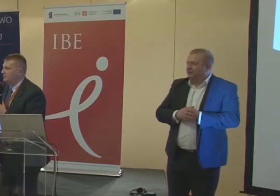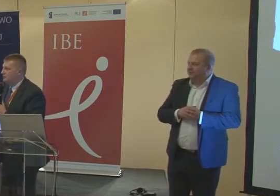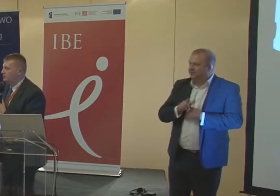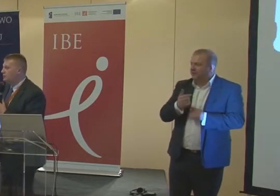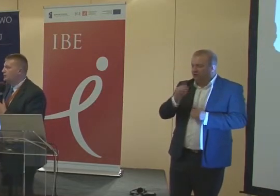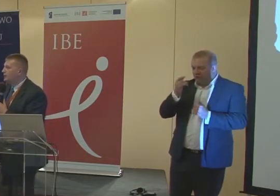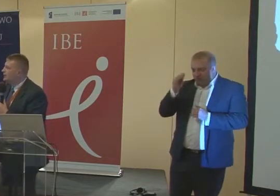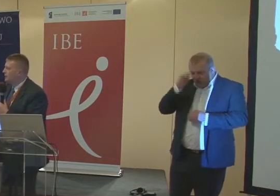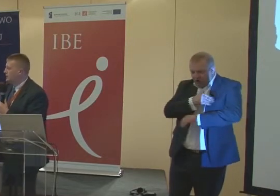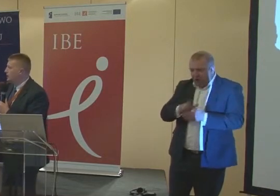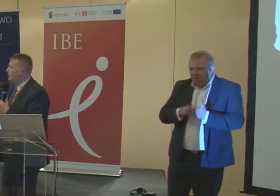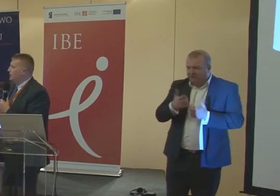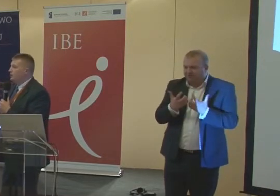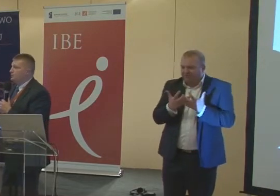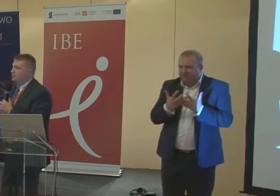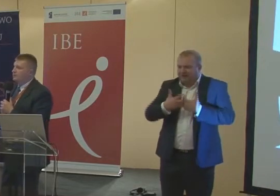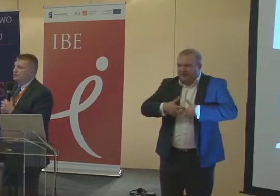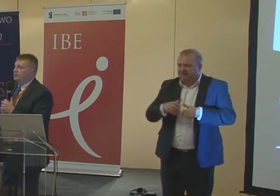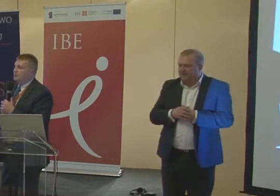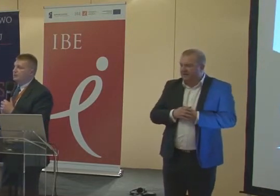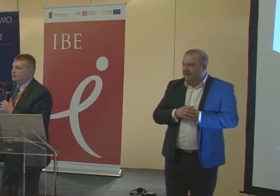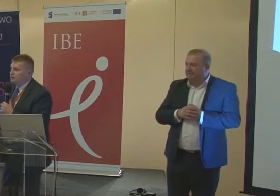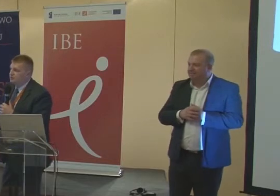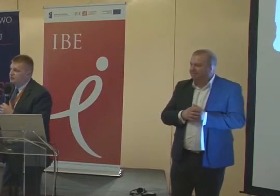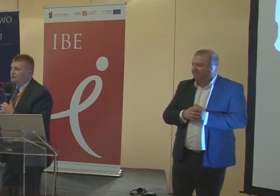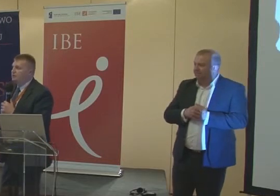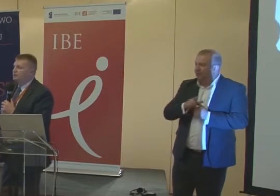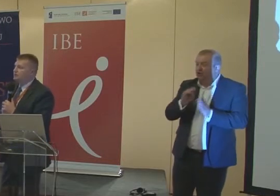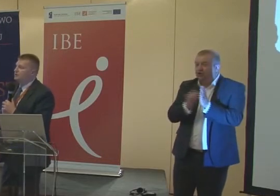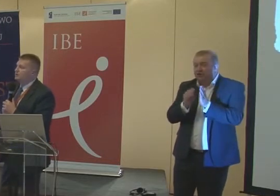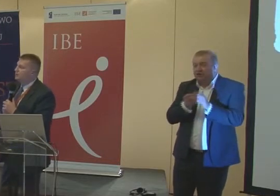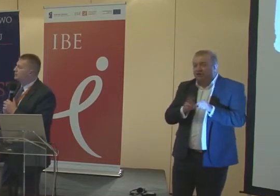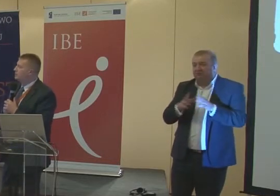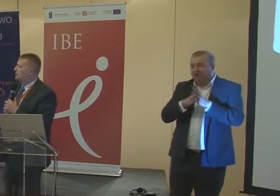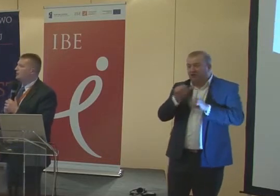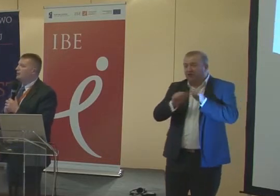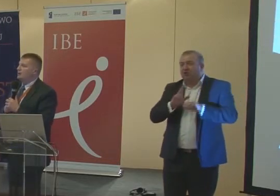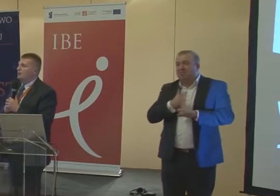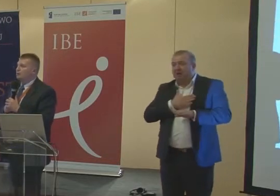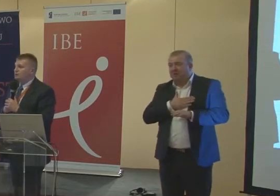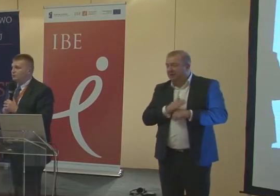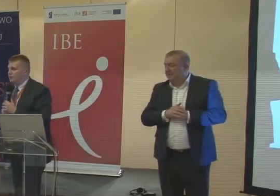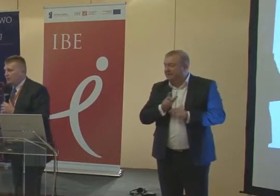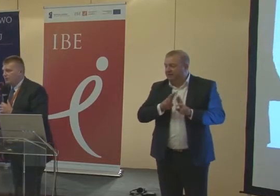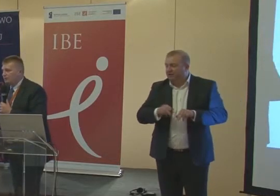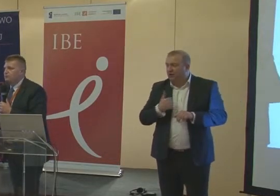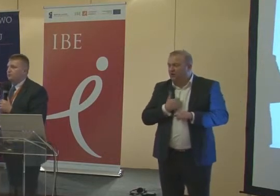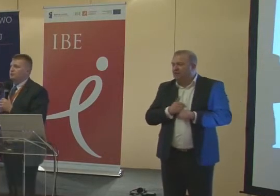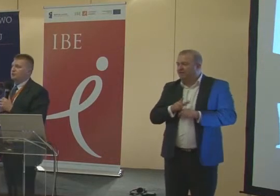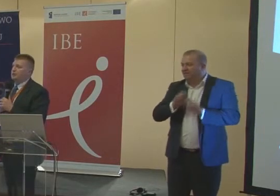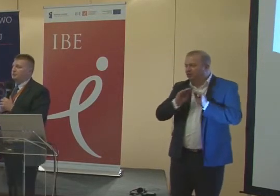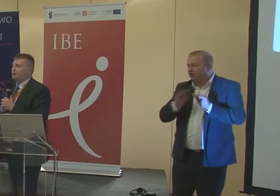integracyjnymi, czyli szkoła taka jak nasza. Proszę Państwa, doświadczenie to dziesięcioletnie, które mamy, pozwoliło nam